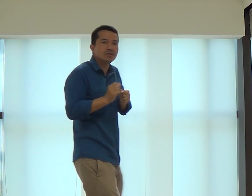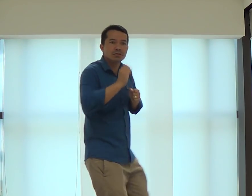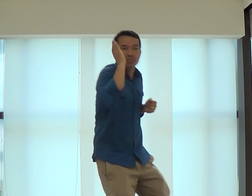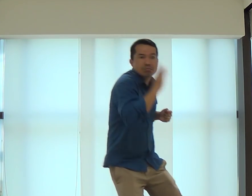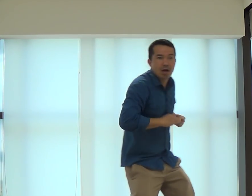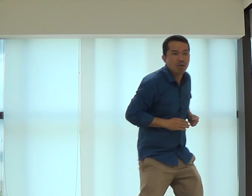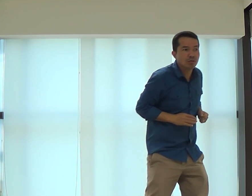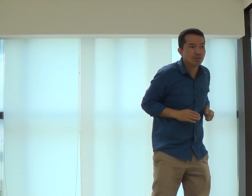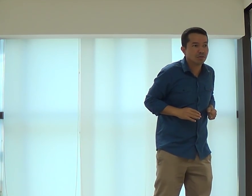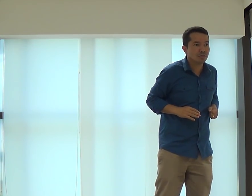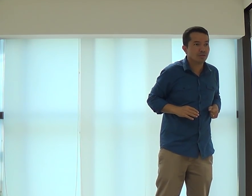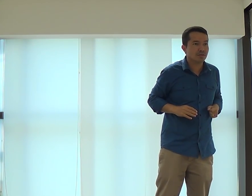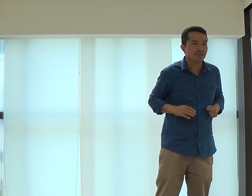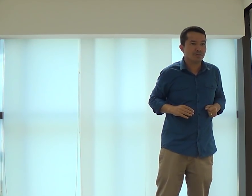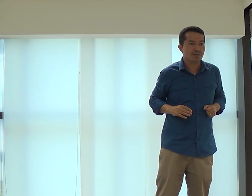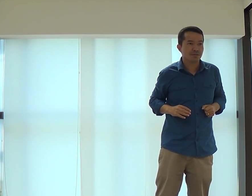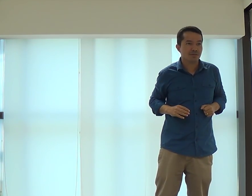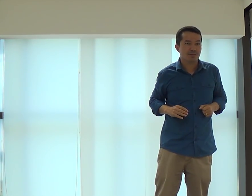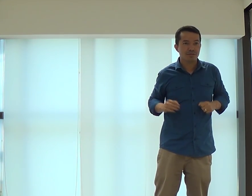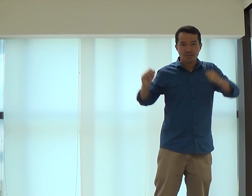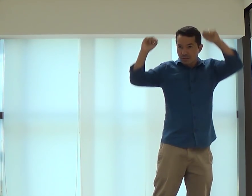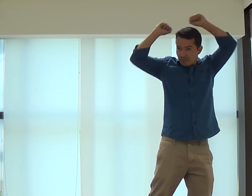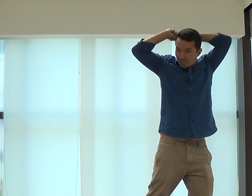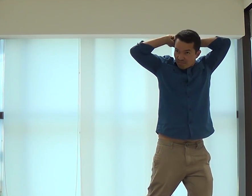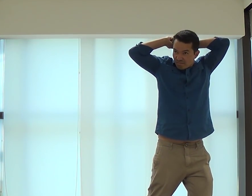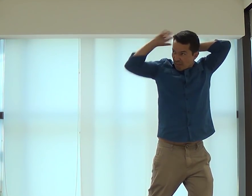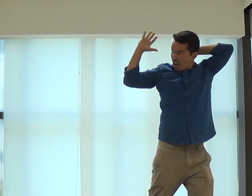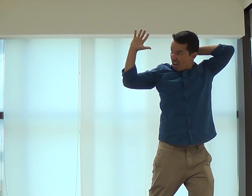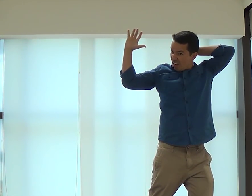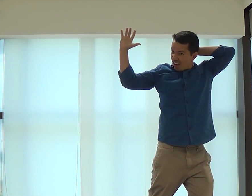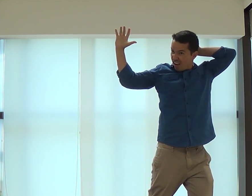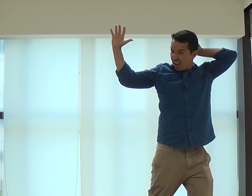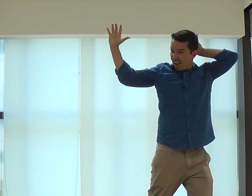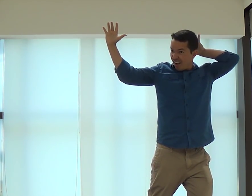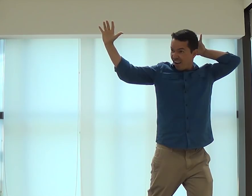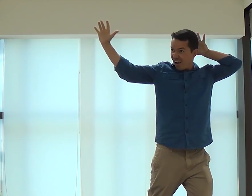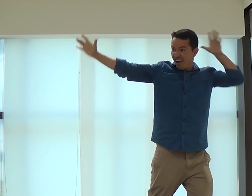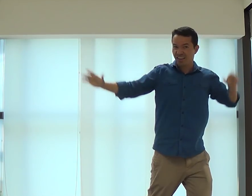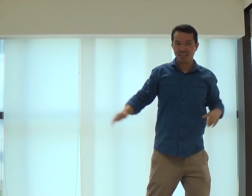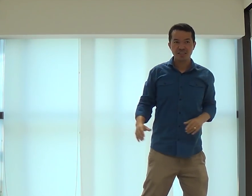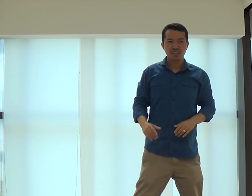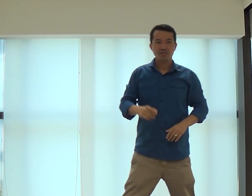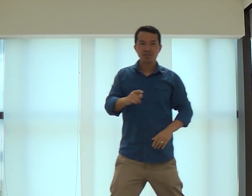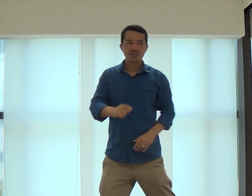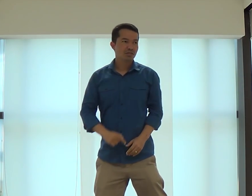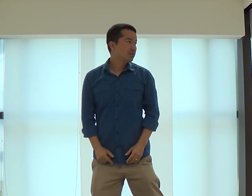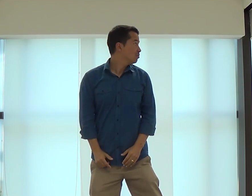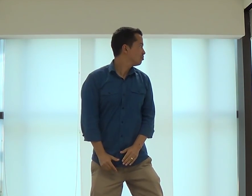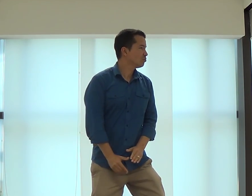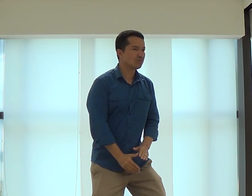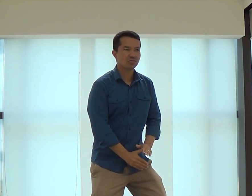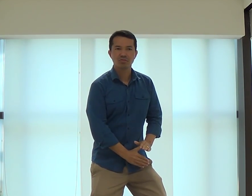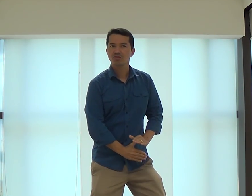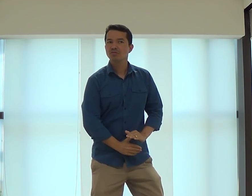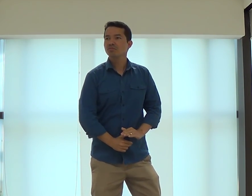Agora. E se você faz mal? O que vai aparecer? Vai aparecer você lá